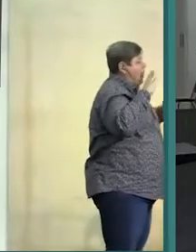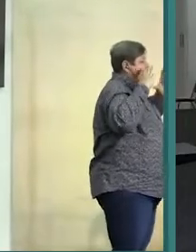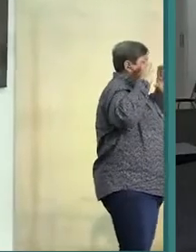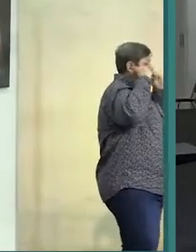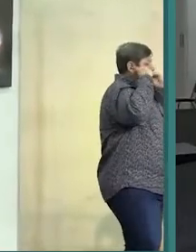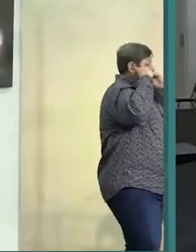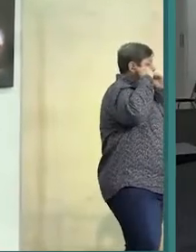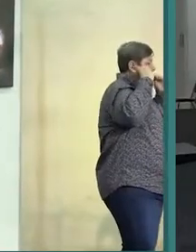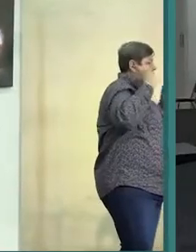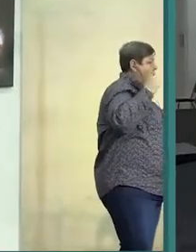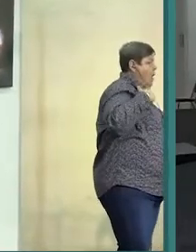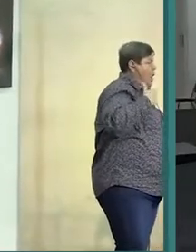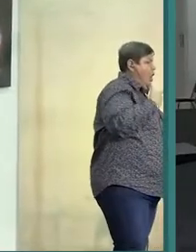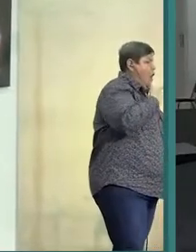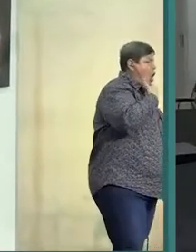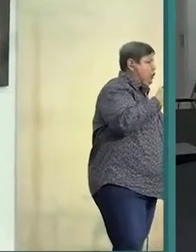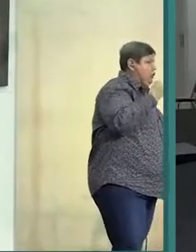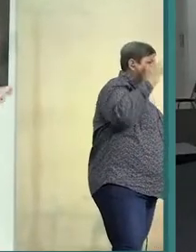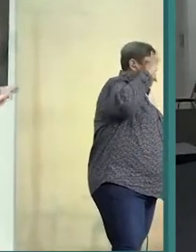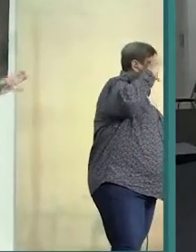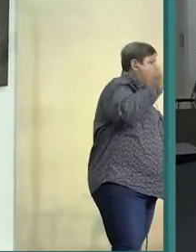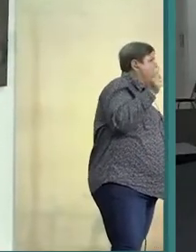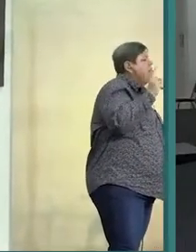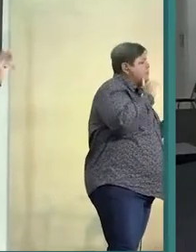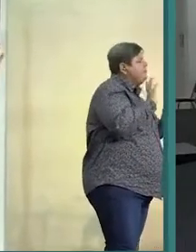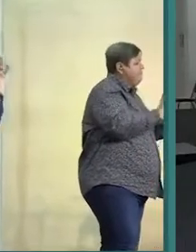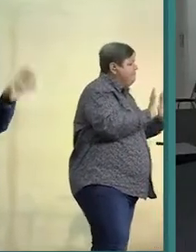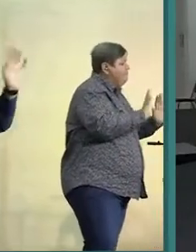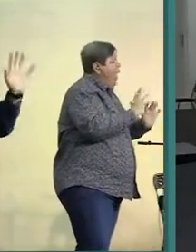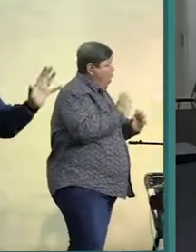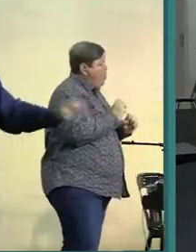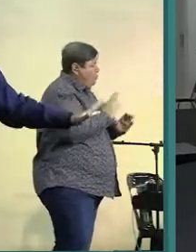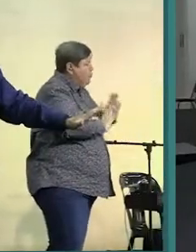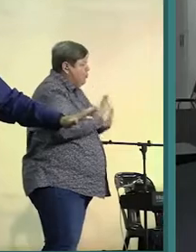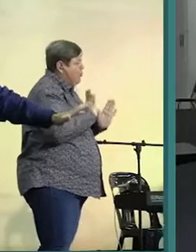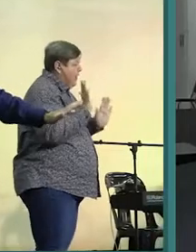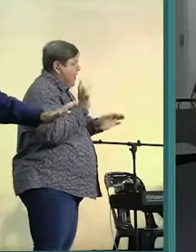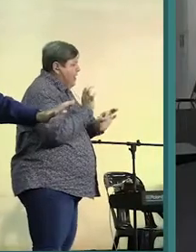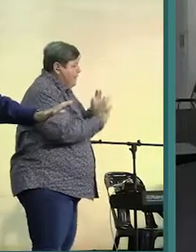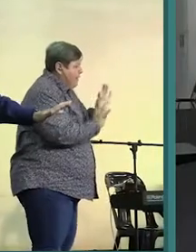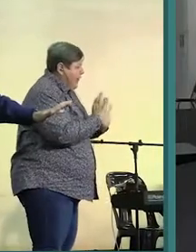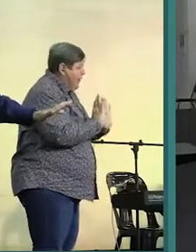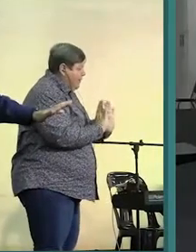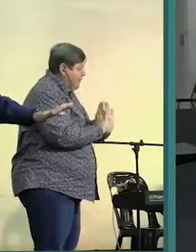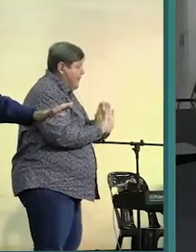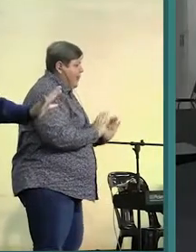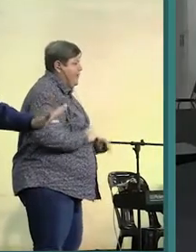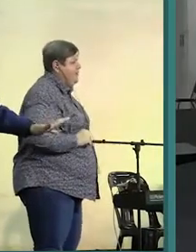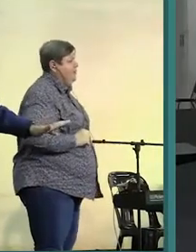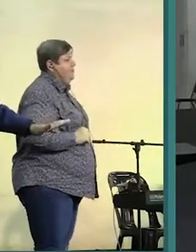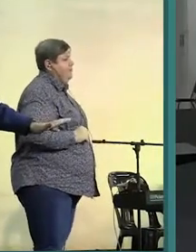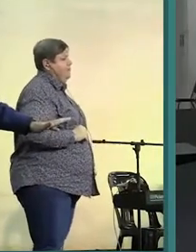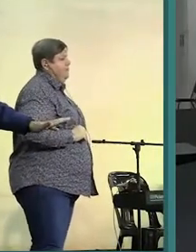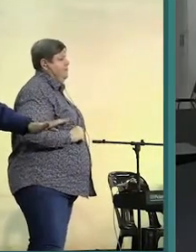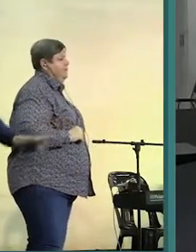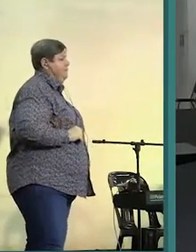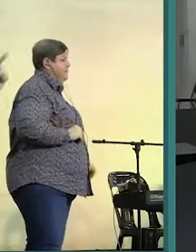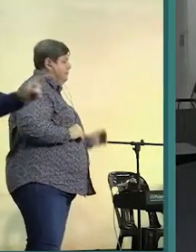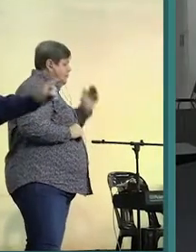Johan, ek kan nie, ons gaan nou daar praat, ons gaan nou daar praat, hou nie toe om, ek gee my net een halve kans, sal jylle my halve kans geef, halve kans, sê, hmm, ok, weet nie, hmm